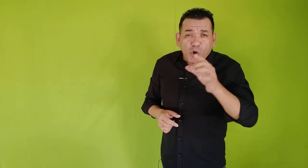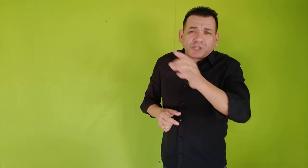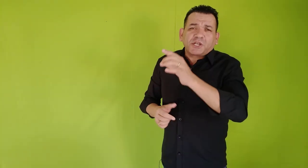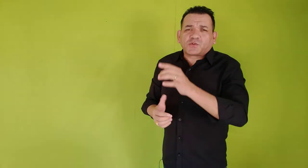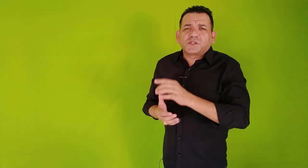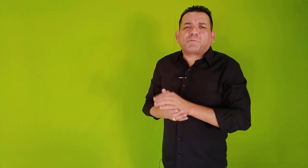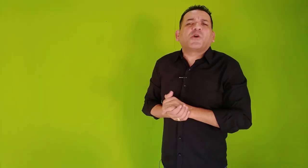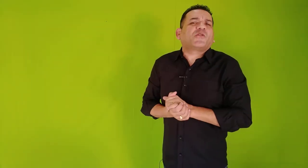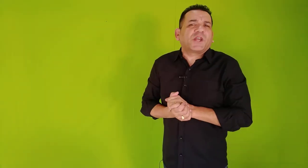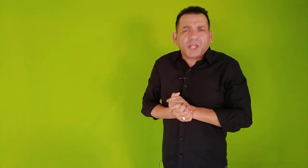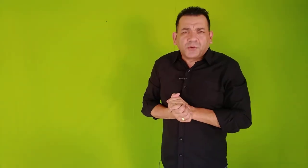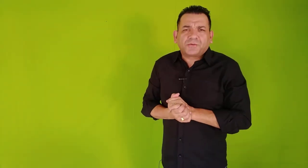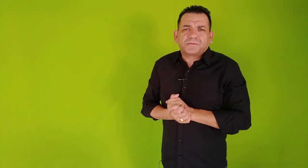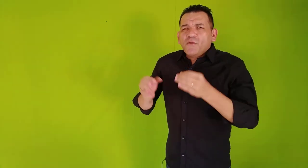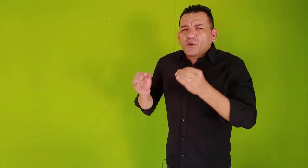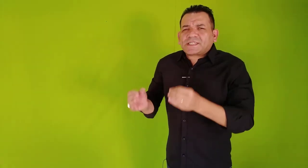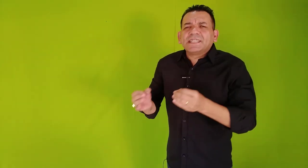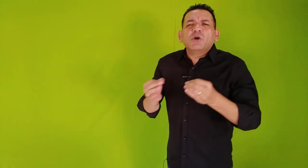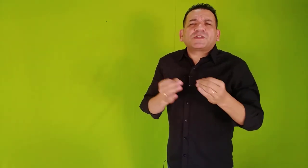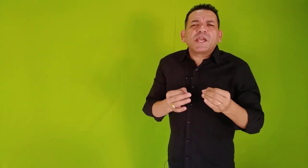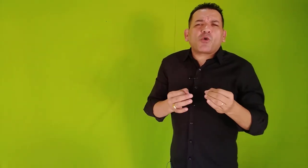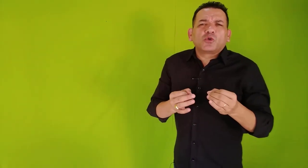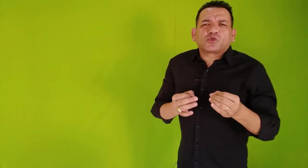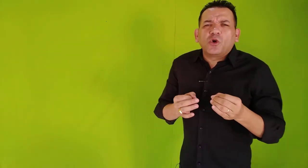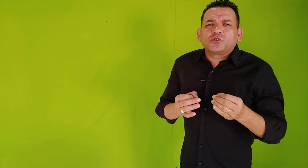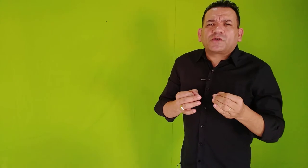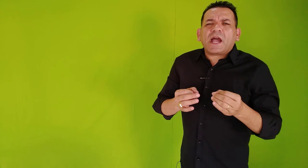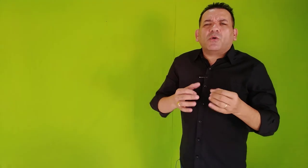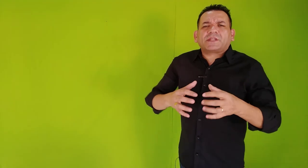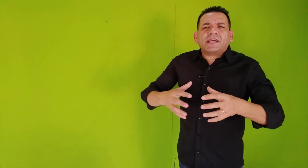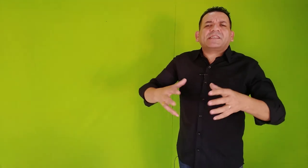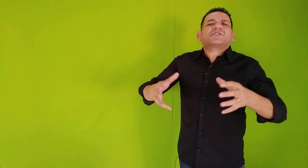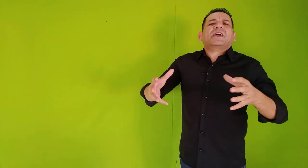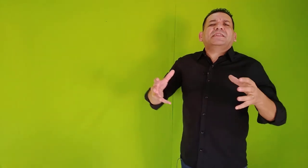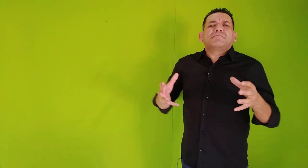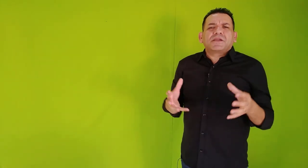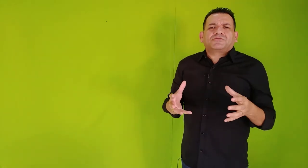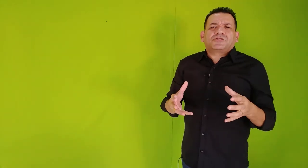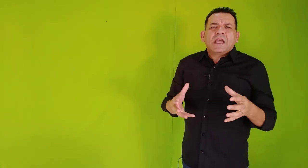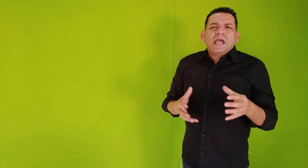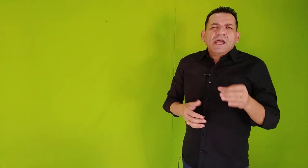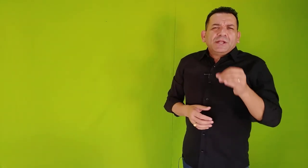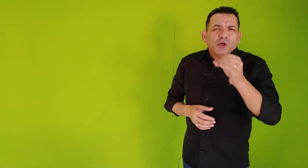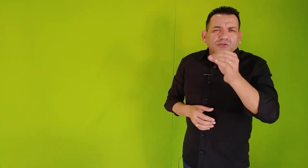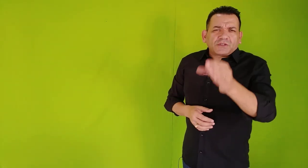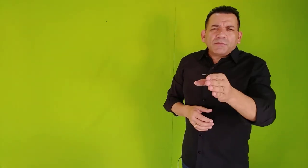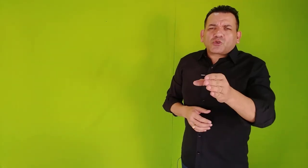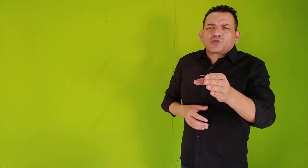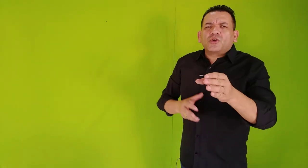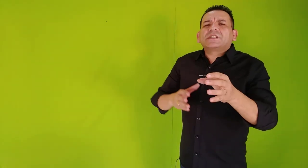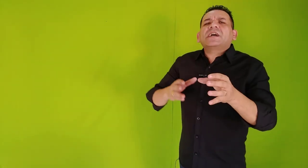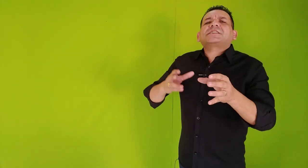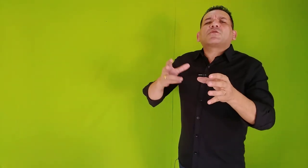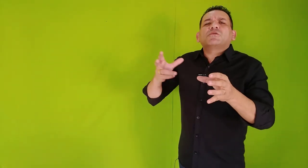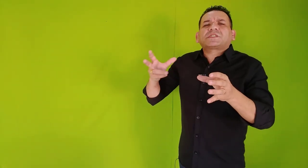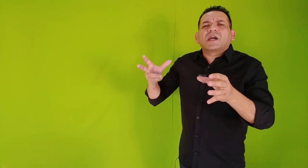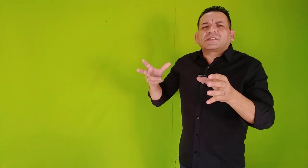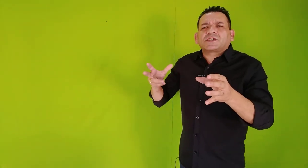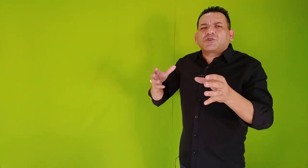Jesus proferiu, você não tem controle do que acontece externamente. Nós não temos controle das circunstâncias que